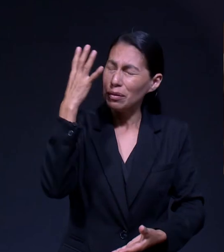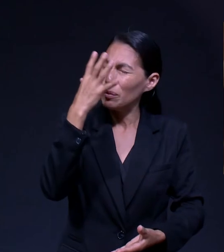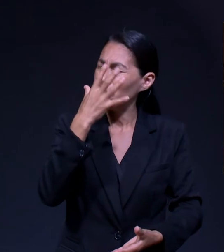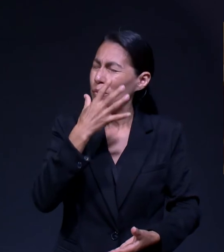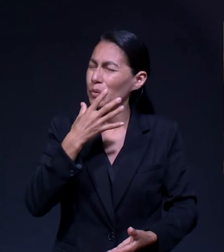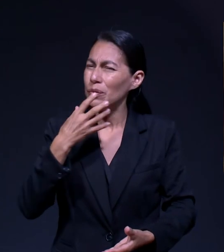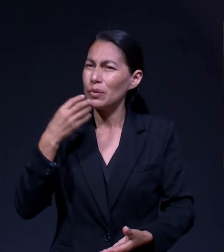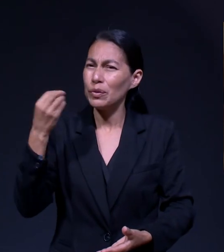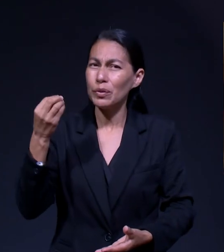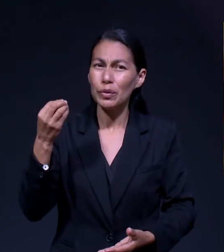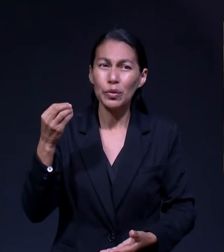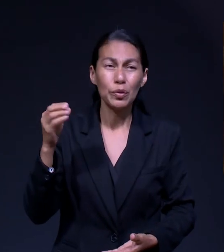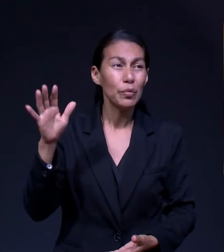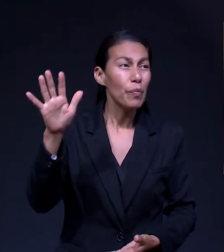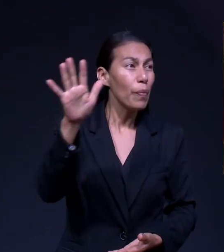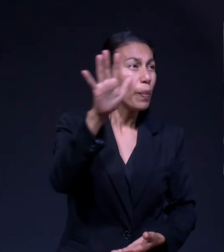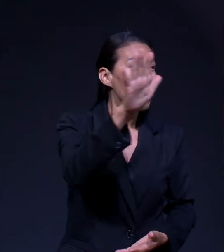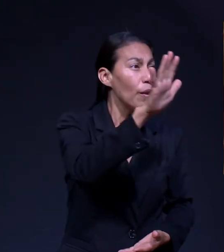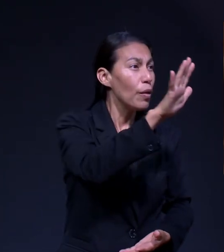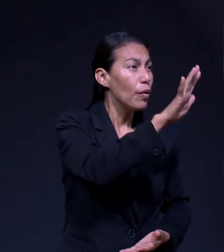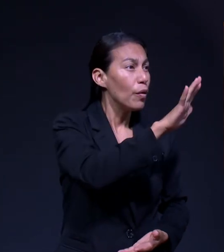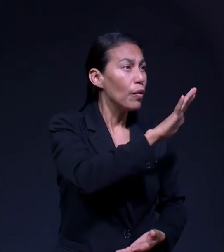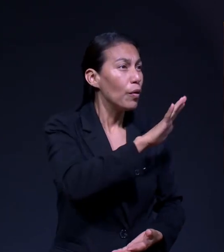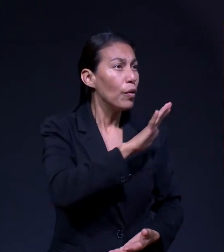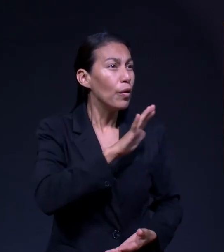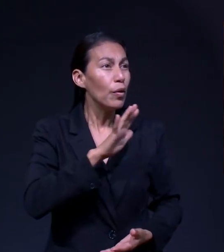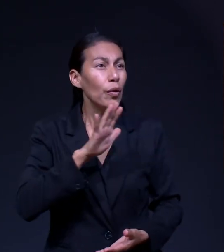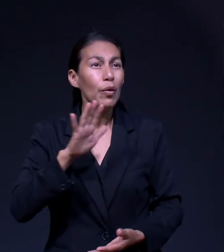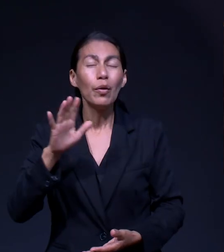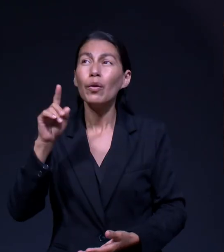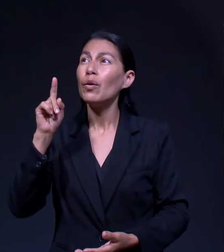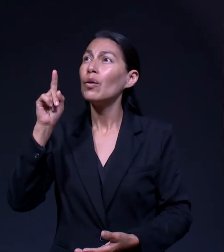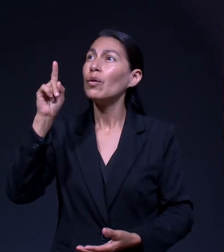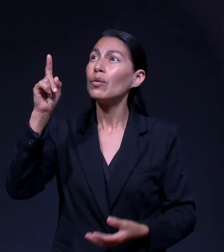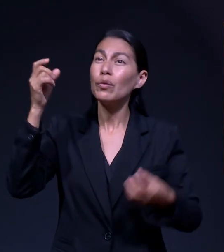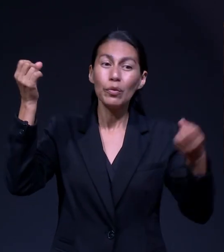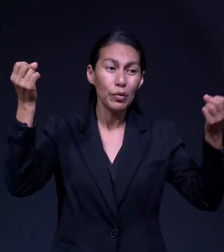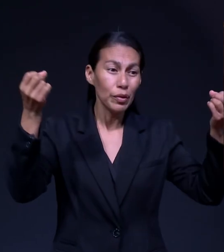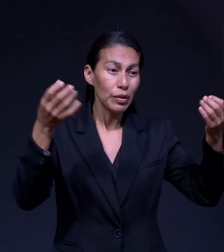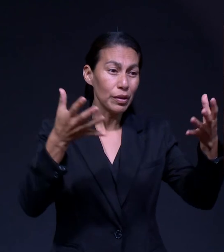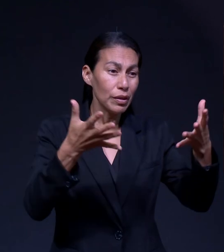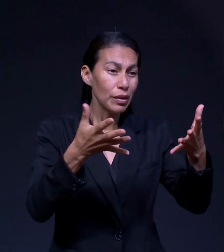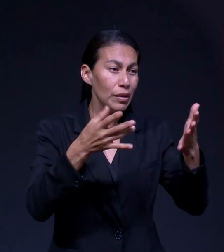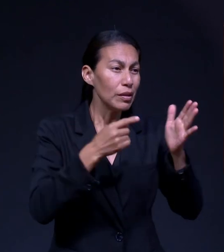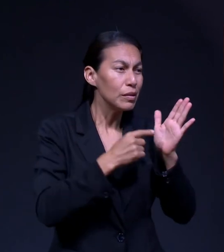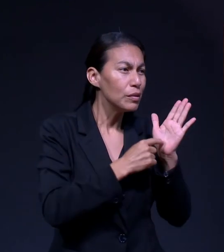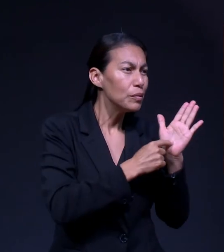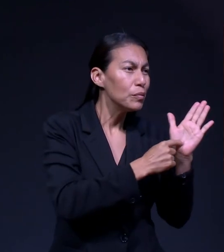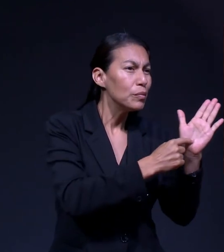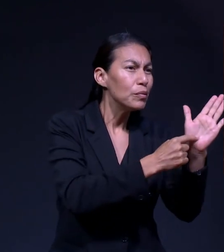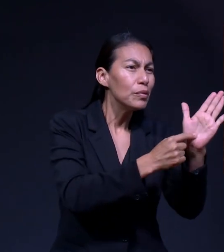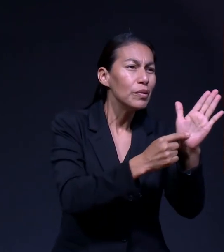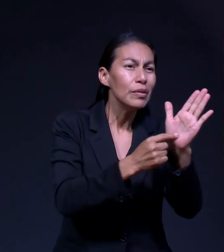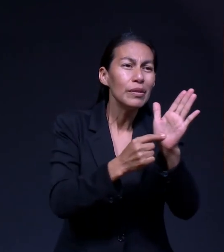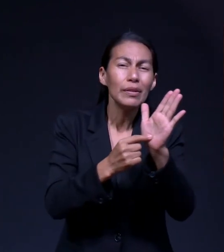Cada Rincón De La Creación Evoca Tu